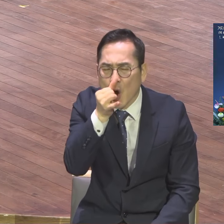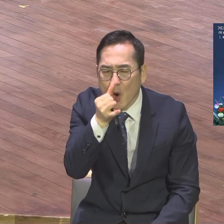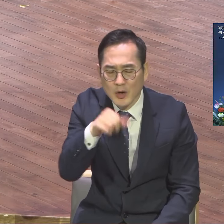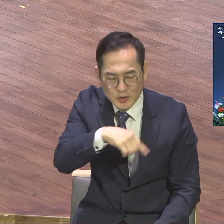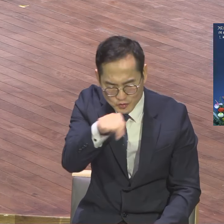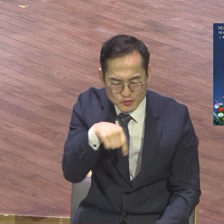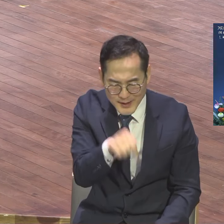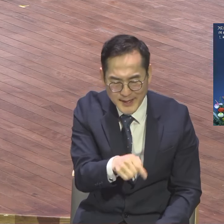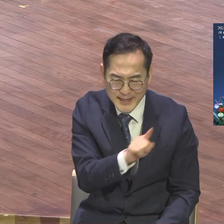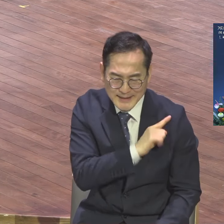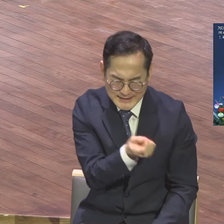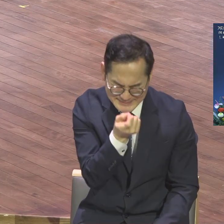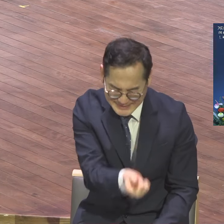아주 단단하고